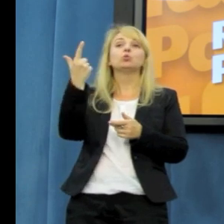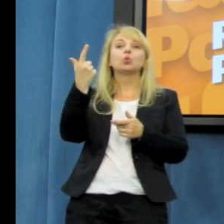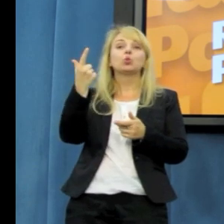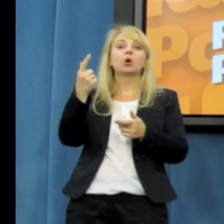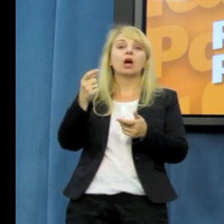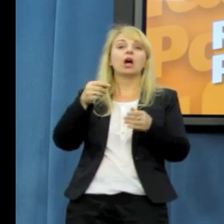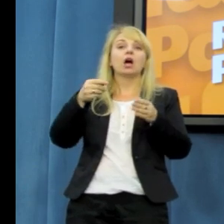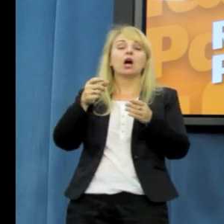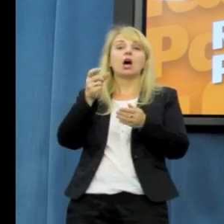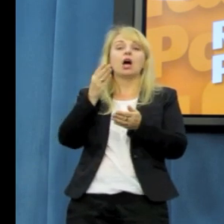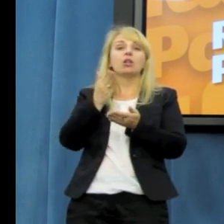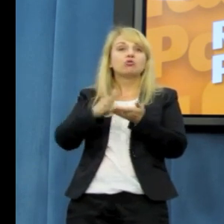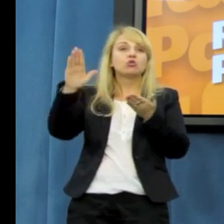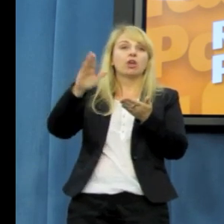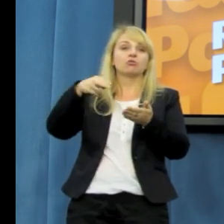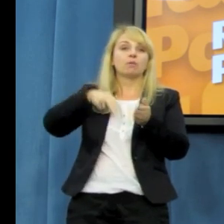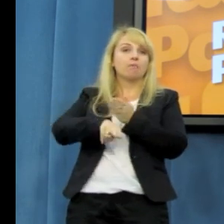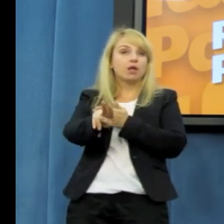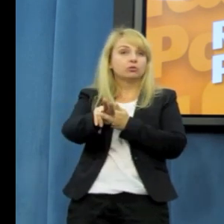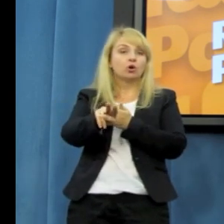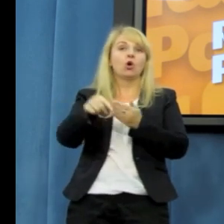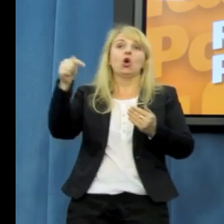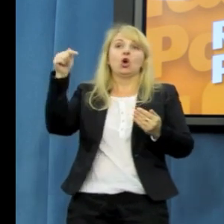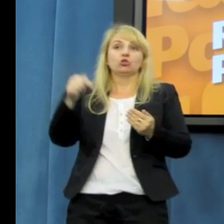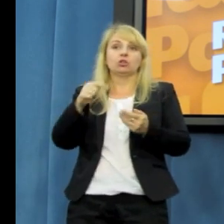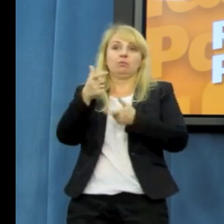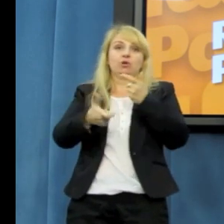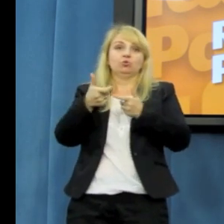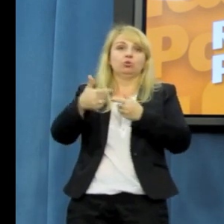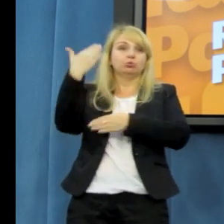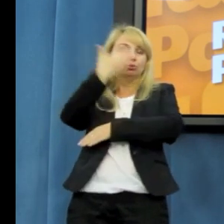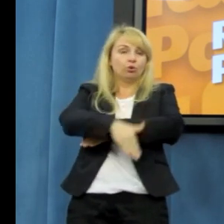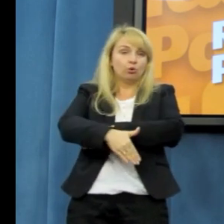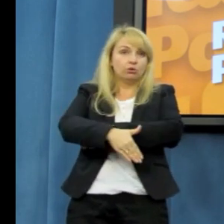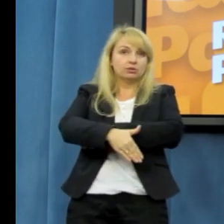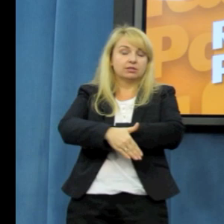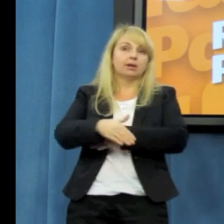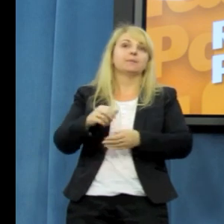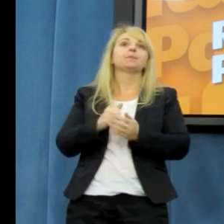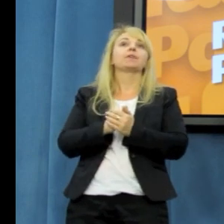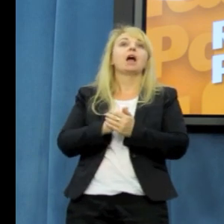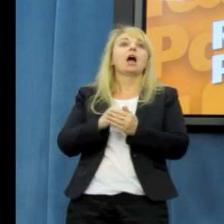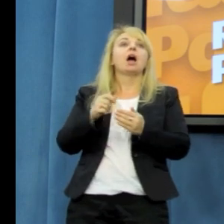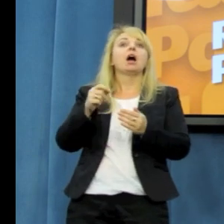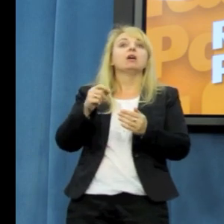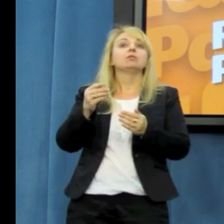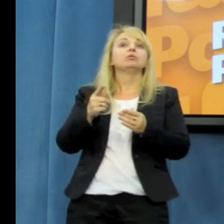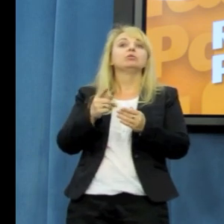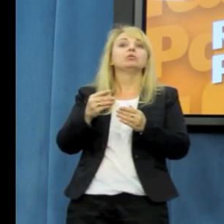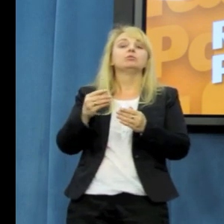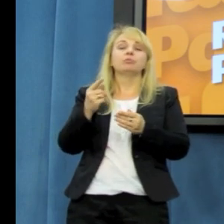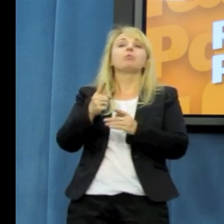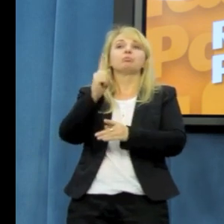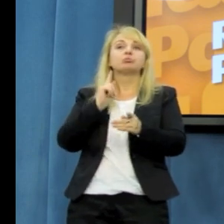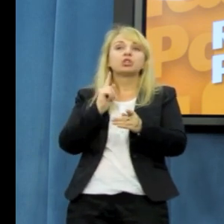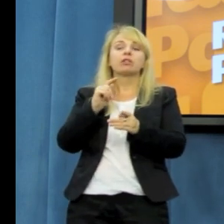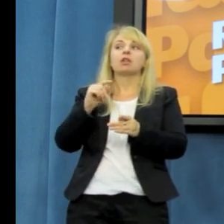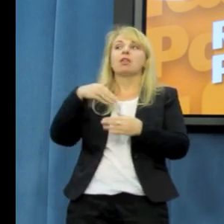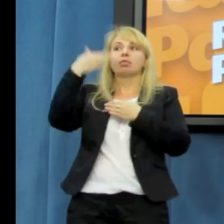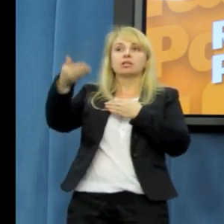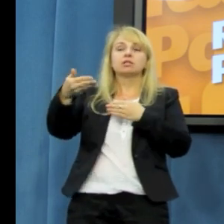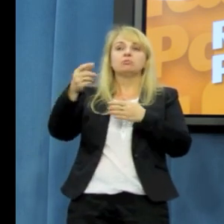odcinek metra należy ukończyć, oczywiście w opinii obecnych władz, przed kolejnymi wyborami